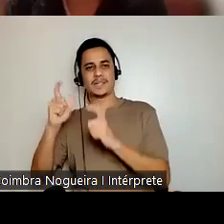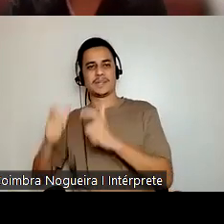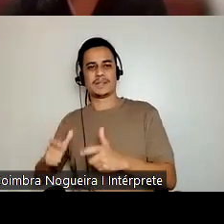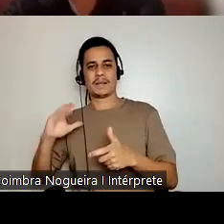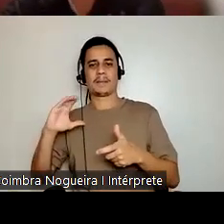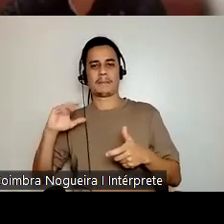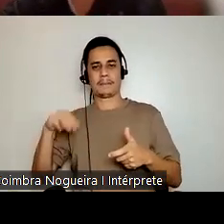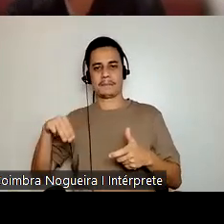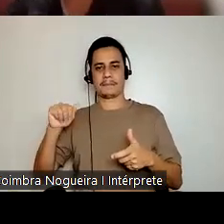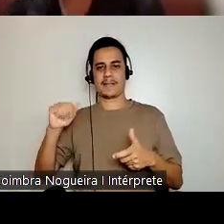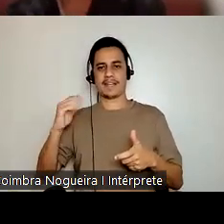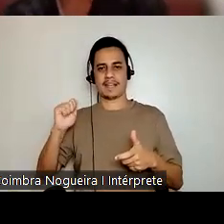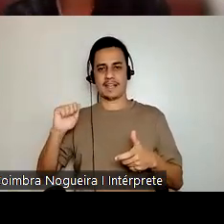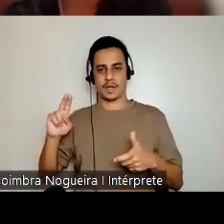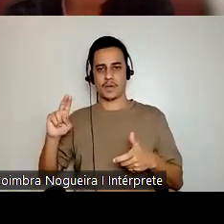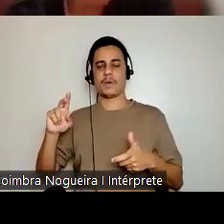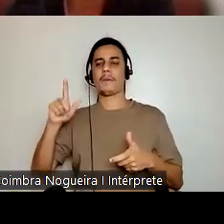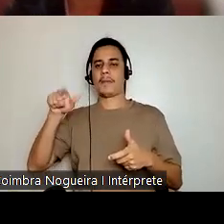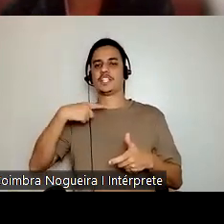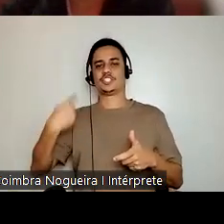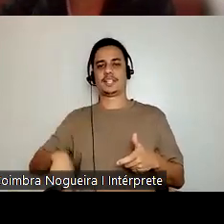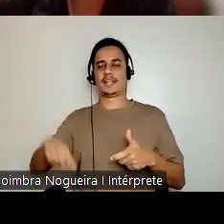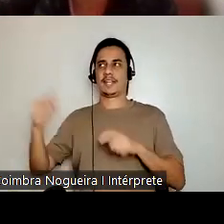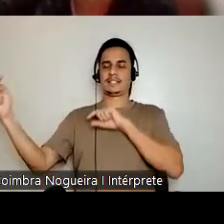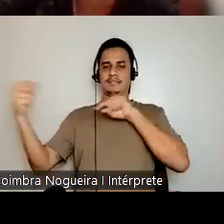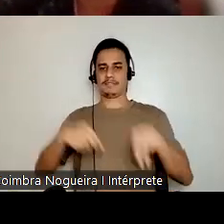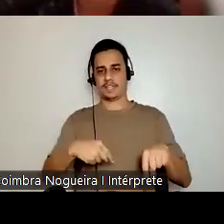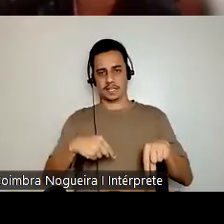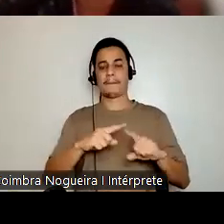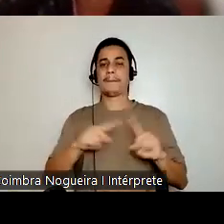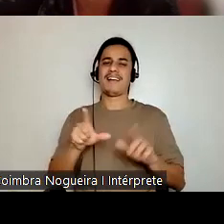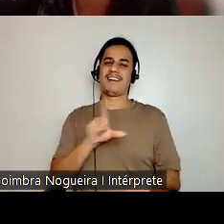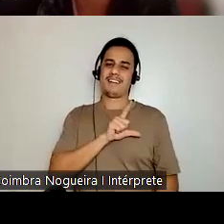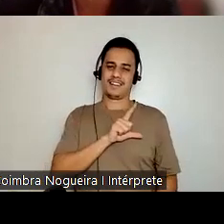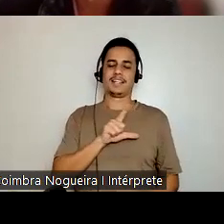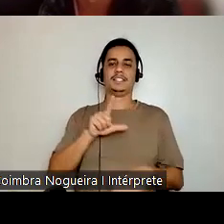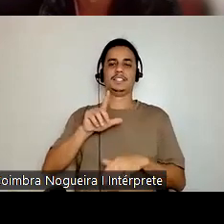negociar uma imigração chinesa. Na verdade, antes disso, no Império,